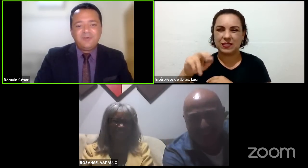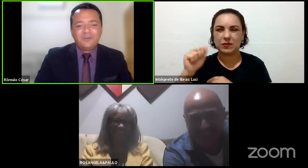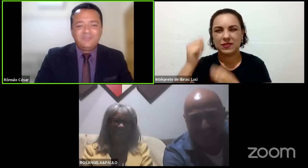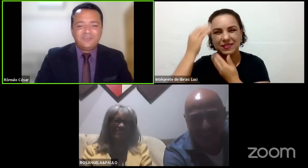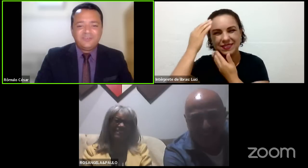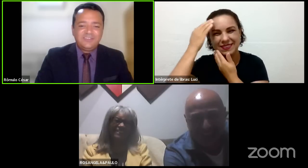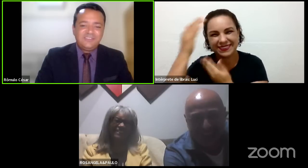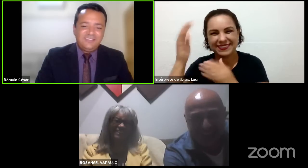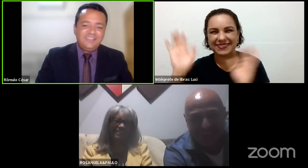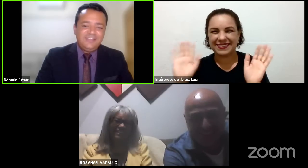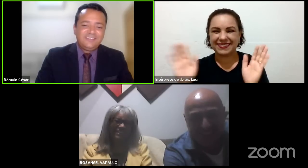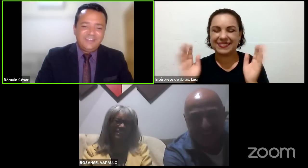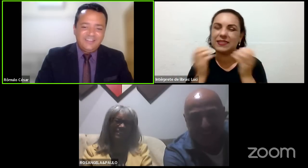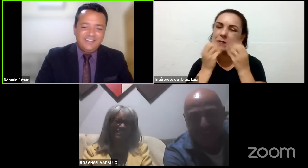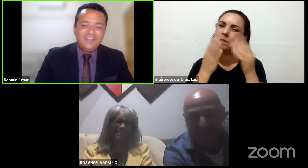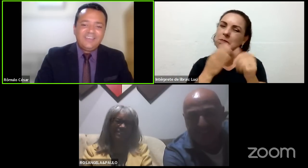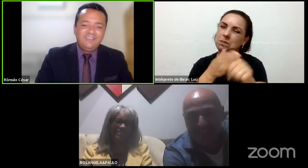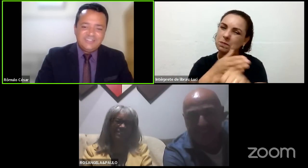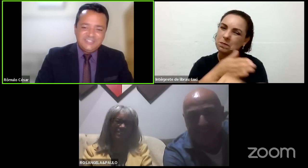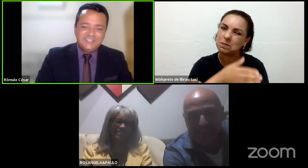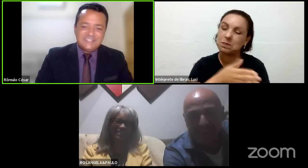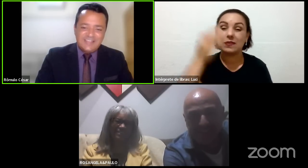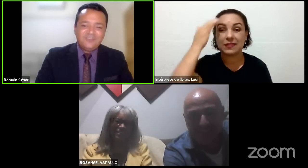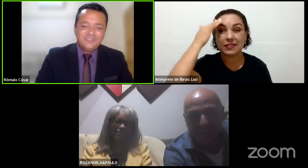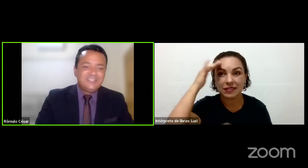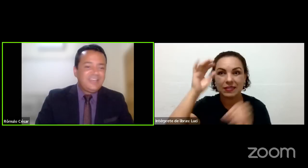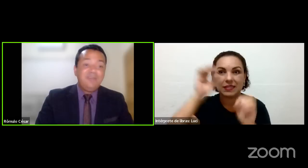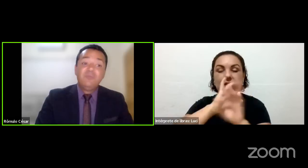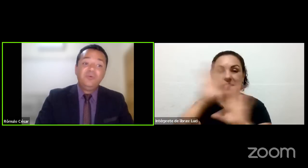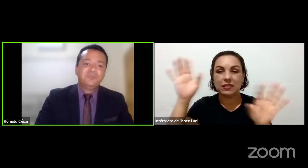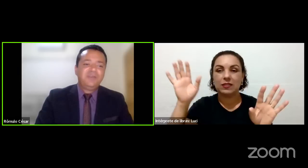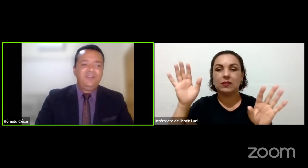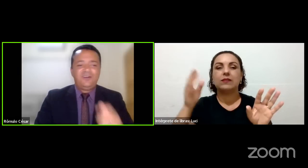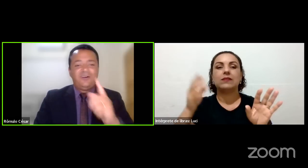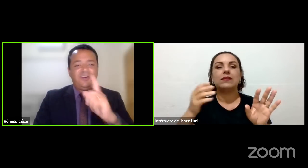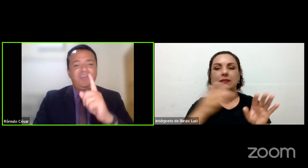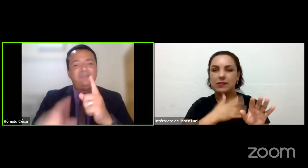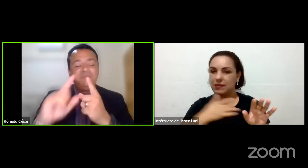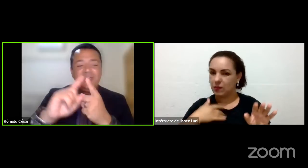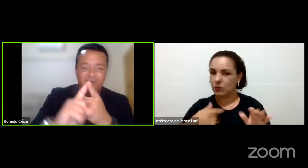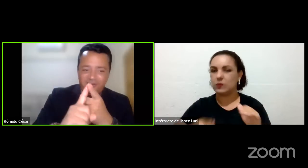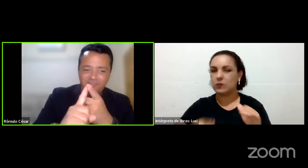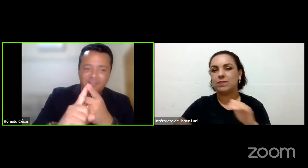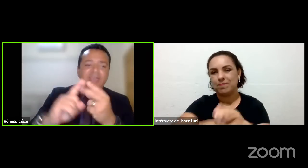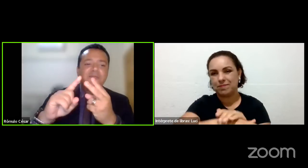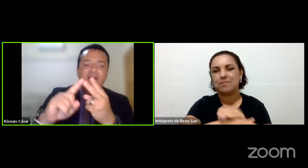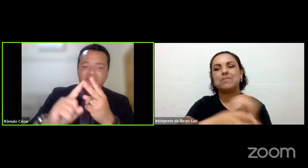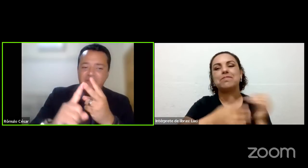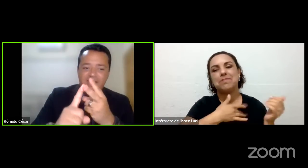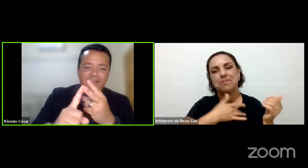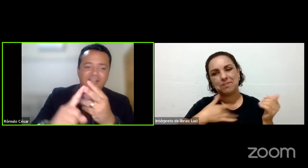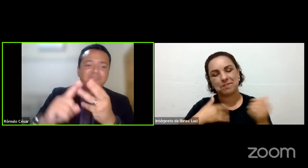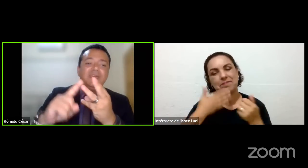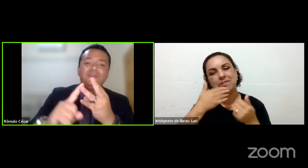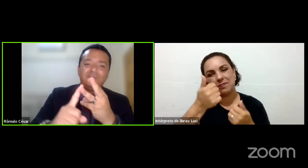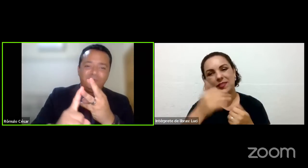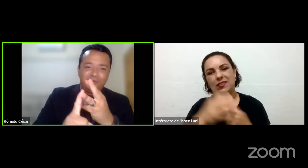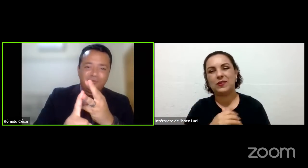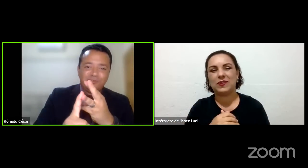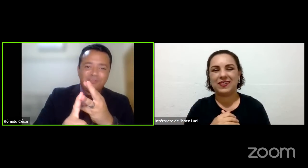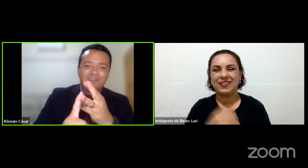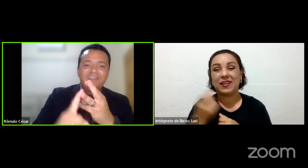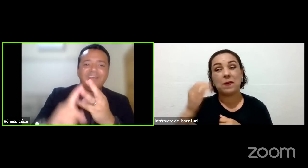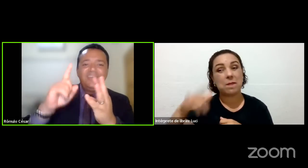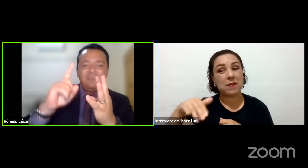Que bom que vocês entenderam, né? Investir na saúde é muito melhor. É melhor, é mais barato, menos